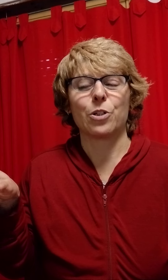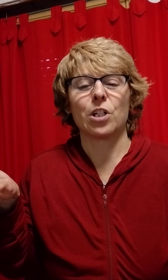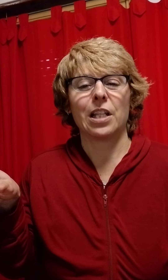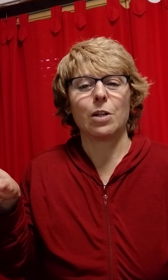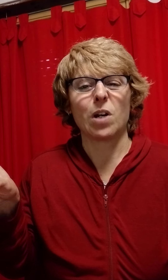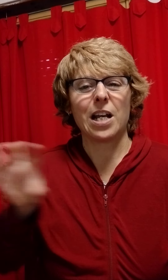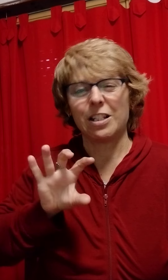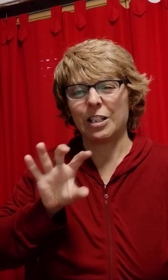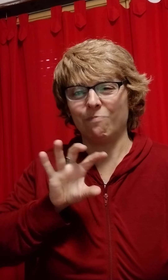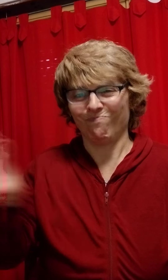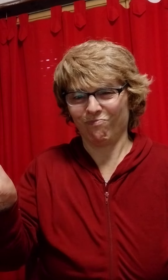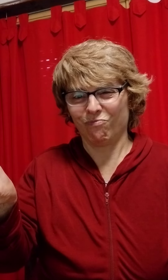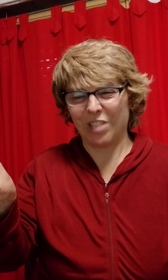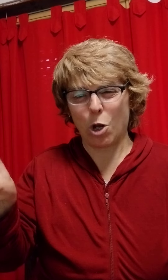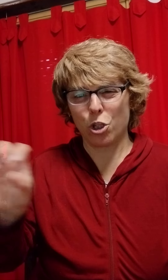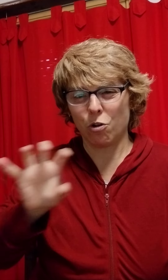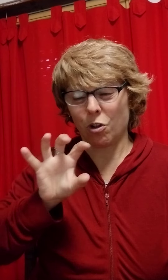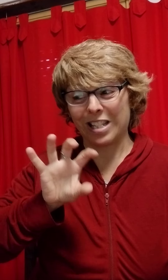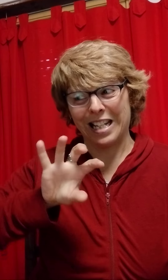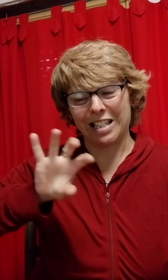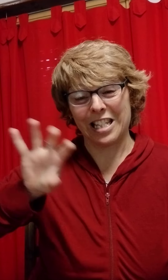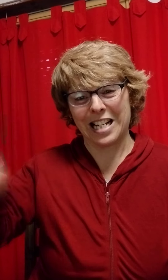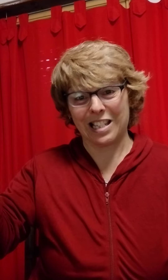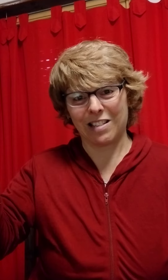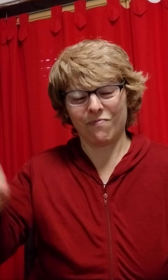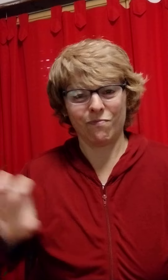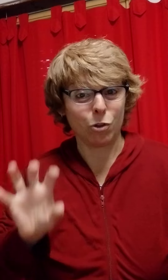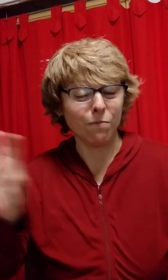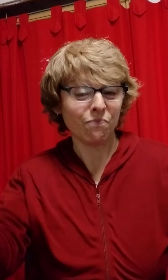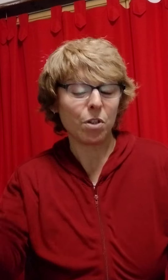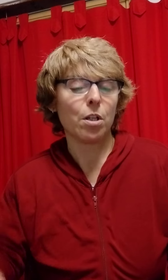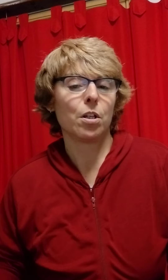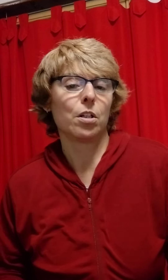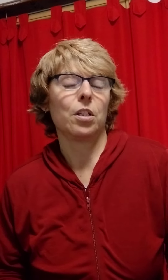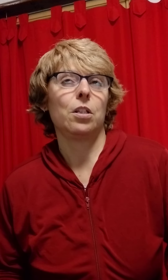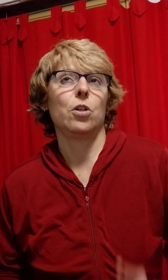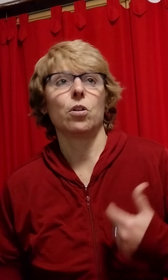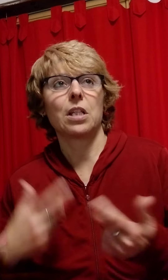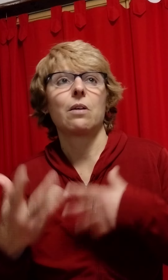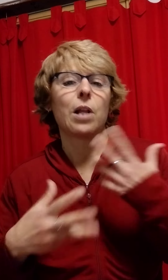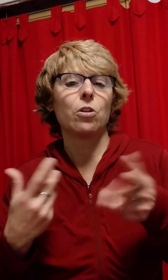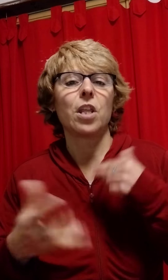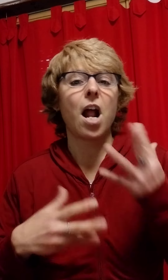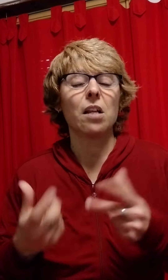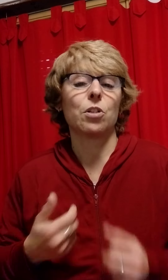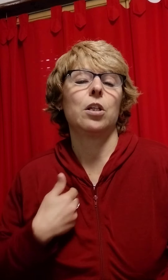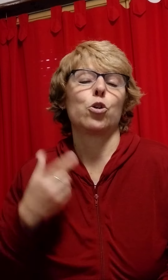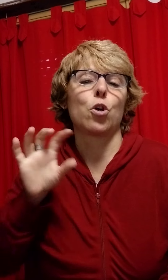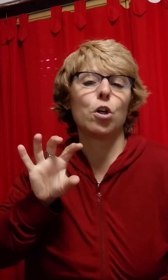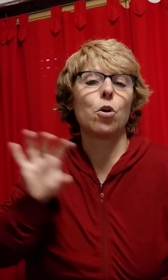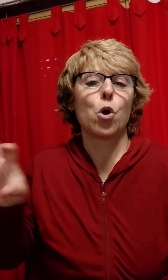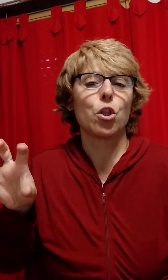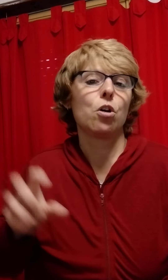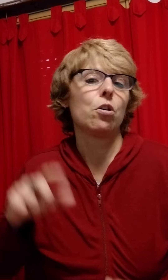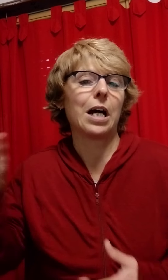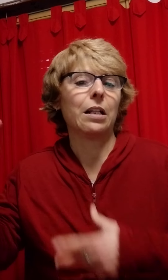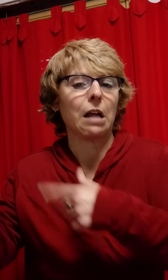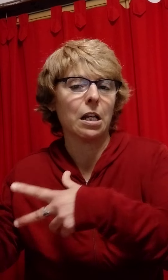señalás, ¿no? Y si no estás hablando de alguien, sí, yo lo odio a tal.